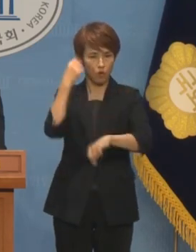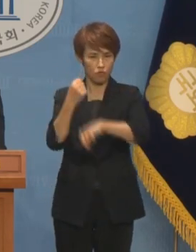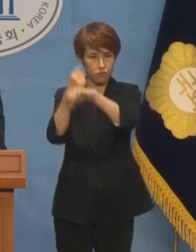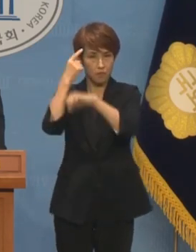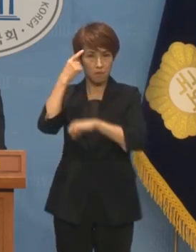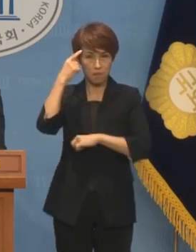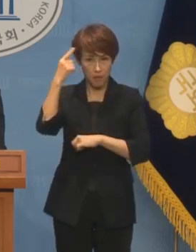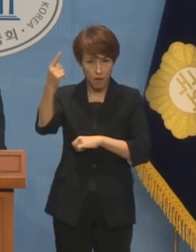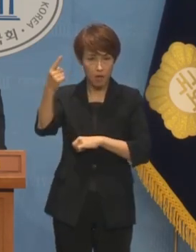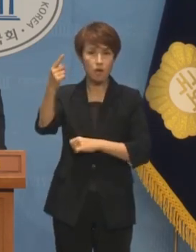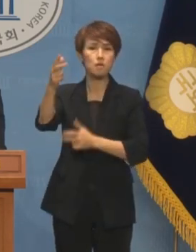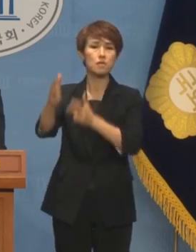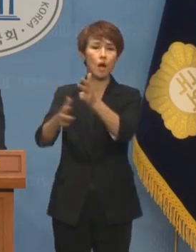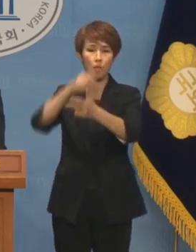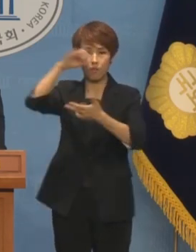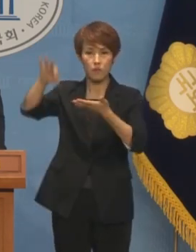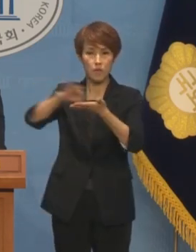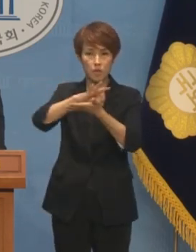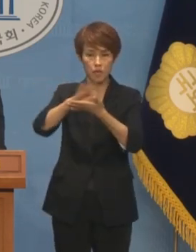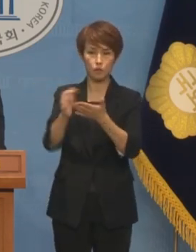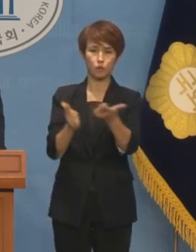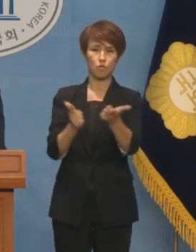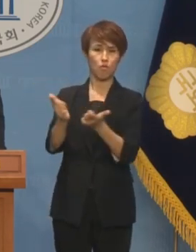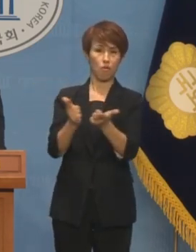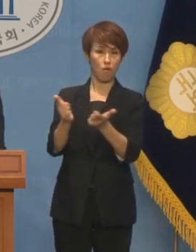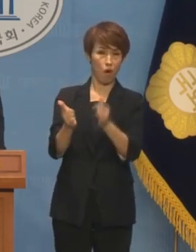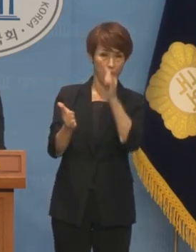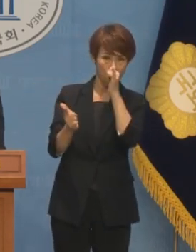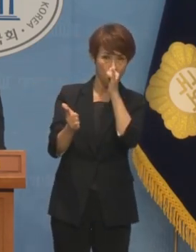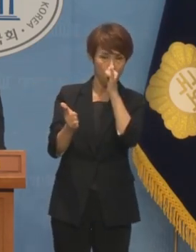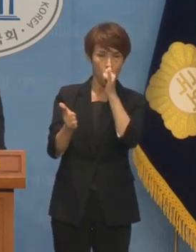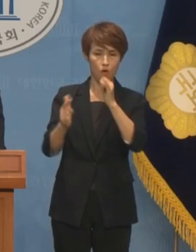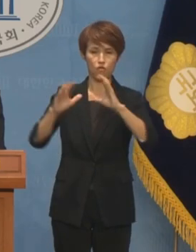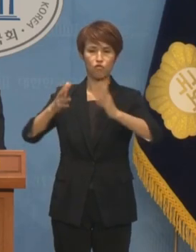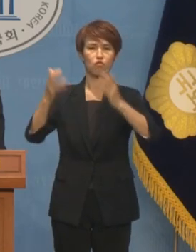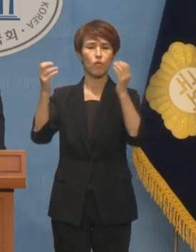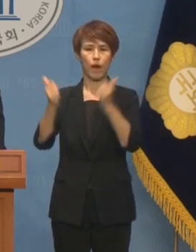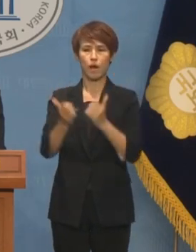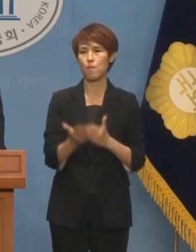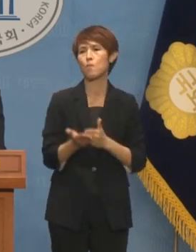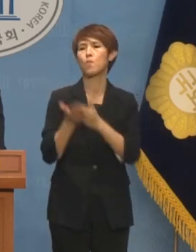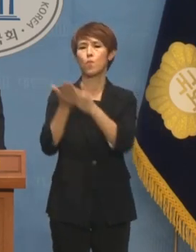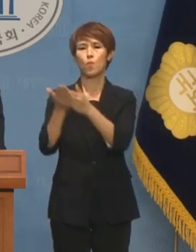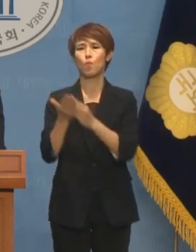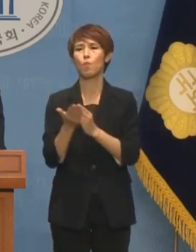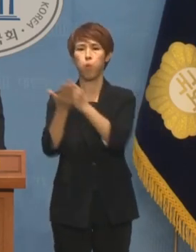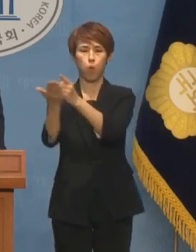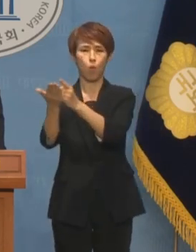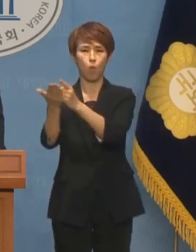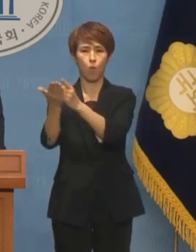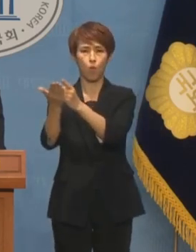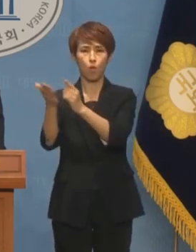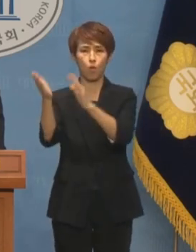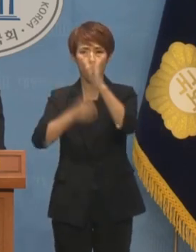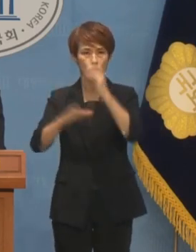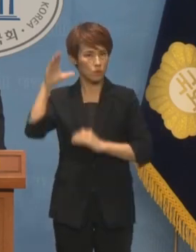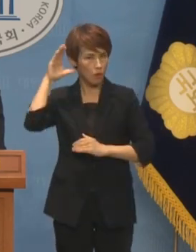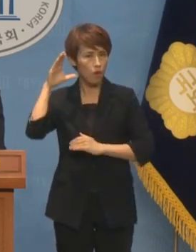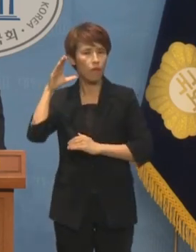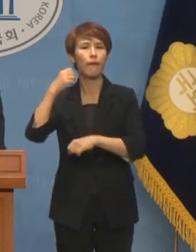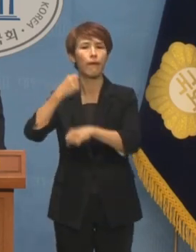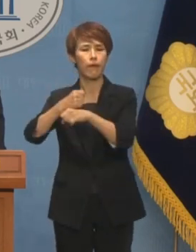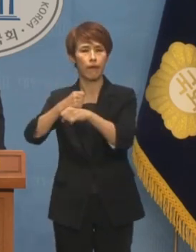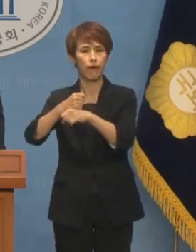국가연구개발연구사업 예산을 재조정하는 경우 이를 국회에 즉각 보고하고 공청회를 개최하며